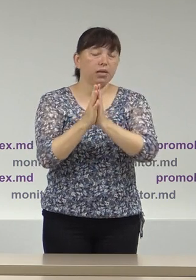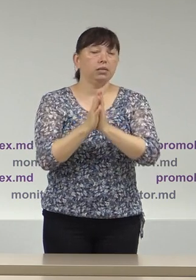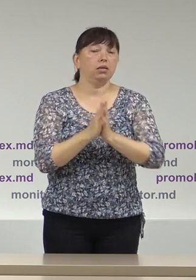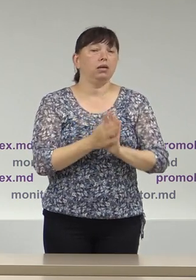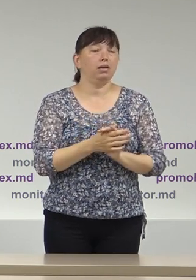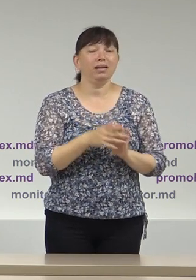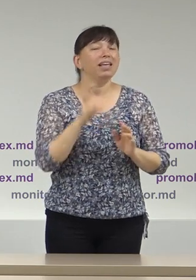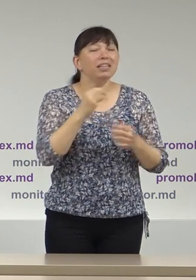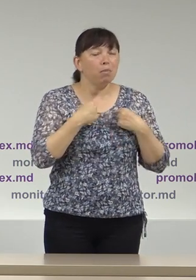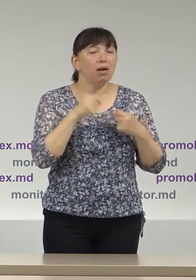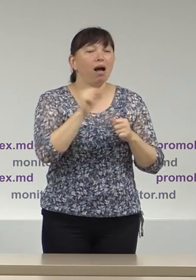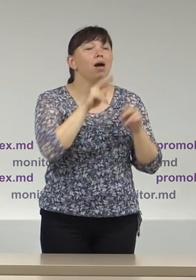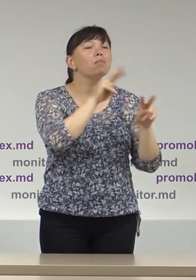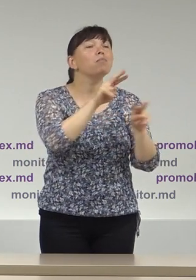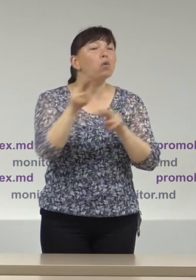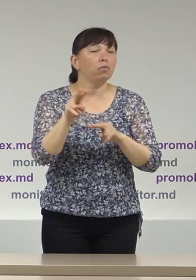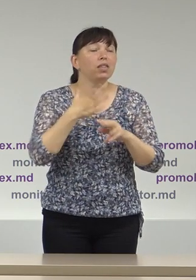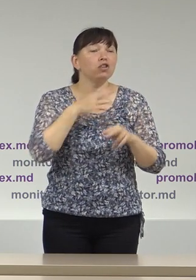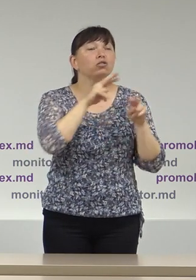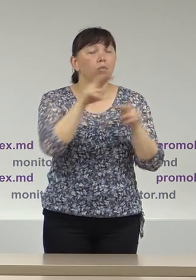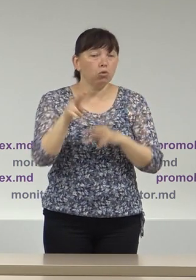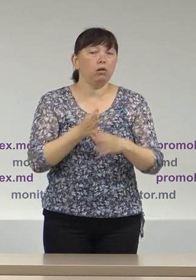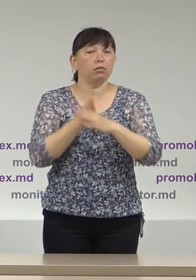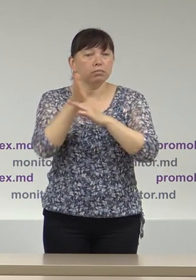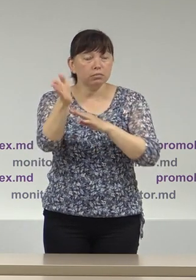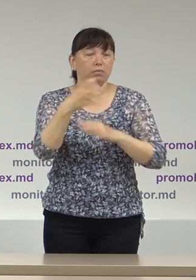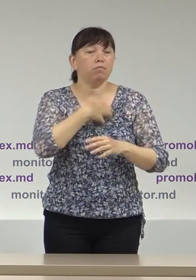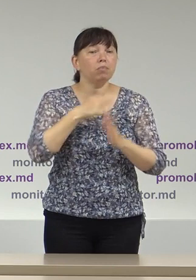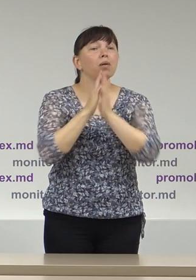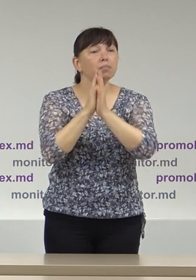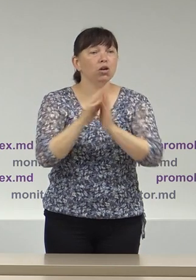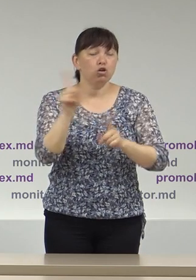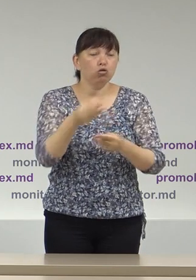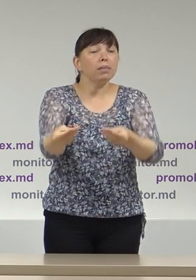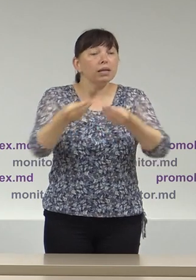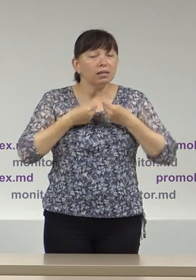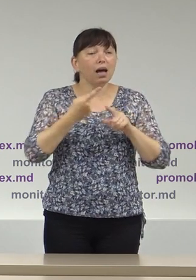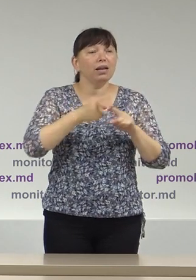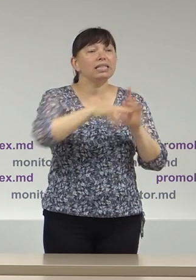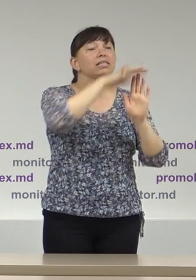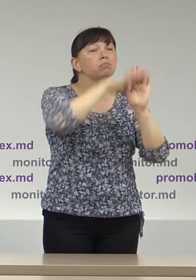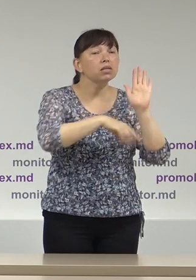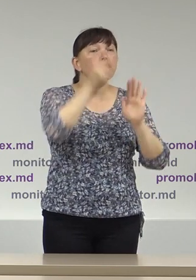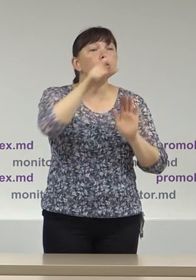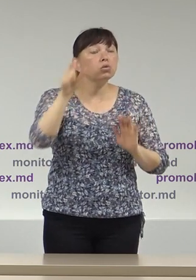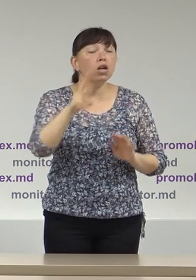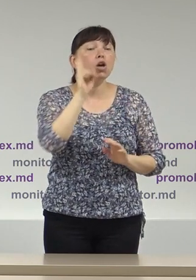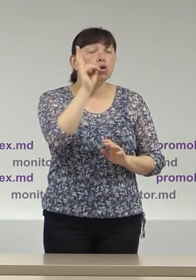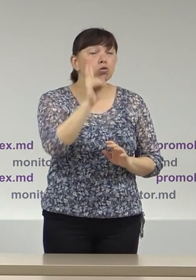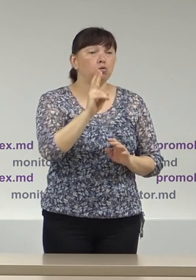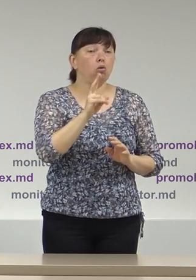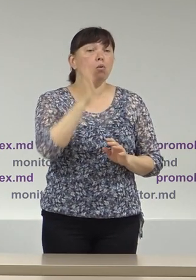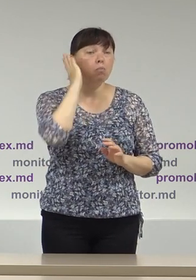observatorii sau observatorul promolec s-a adresat cu o solicitare de a ne fi prezentată lista persoanelor care au fost